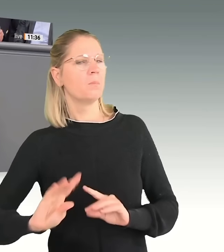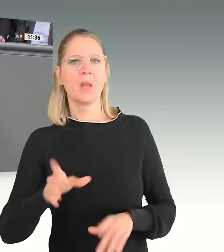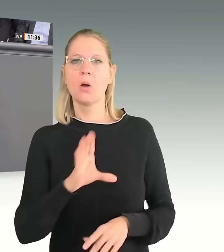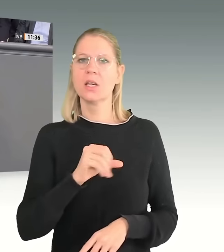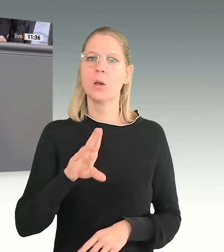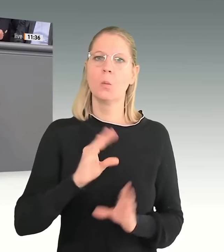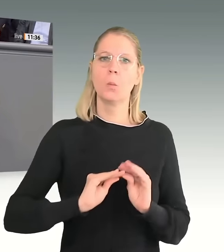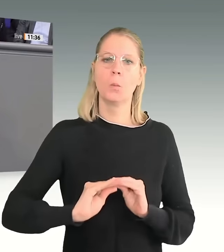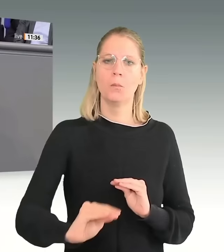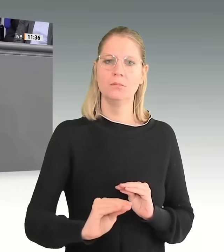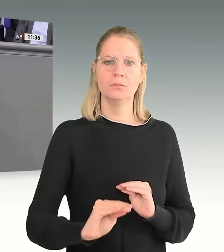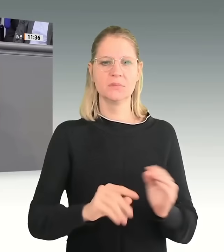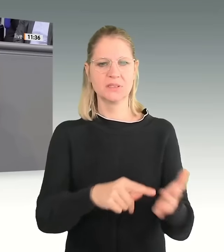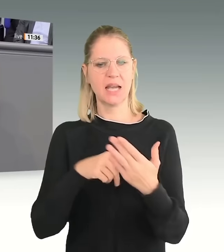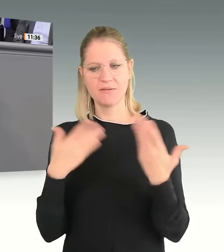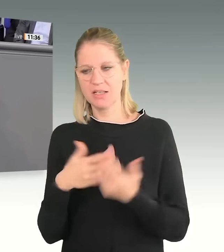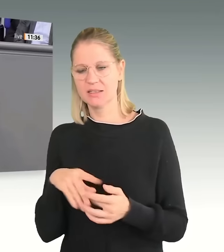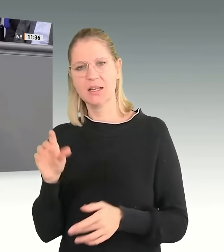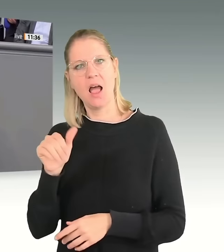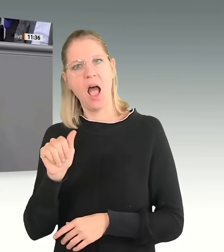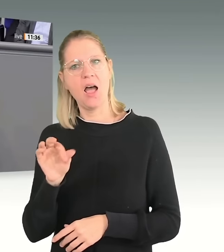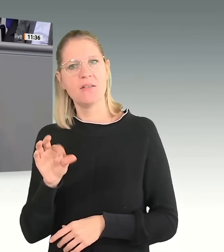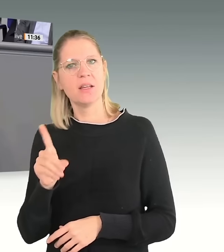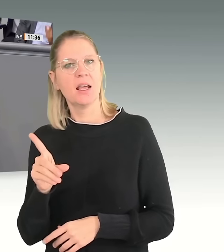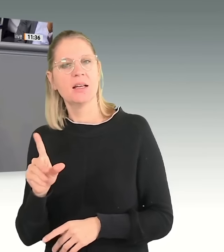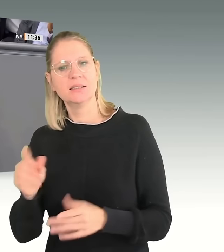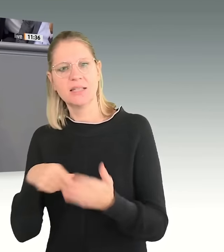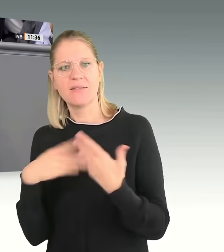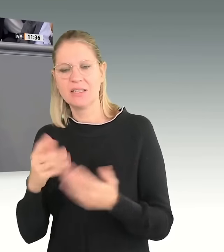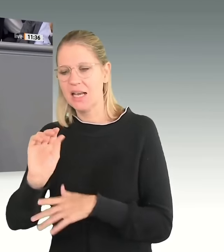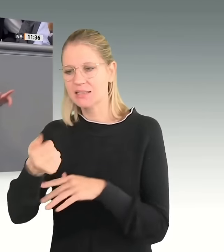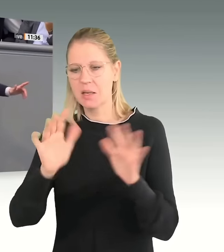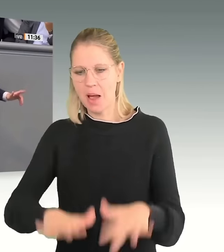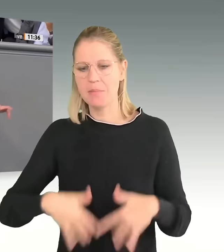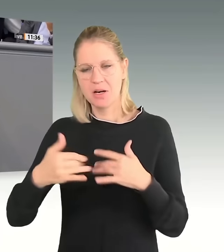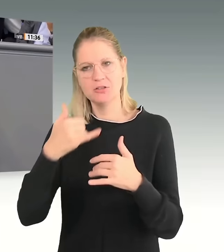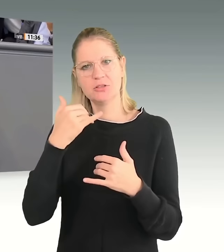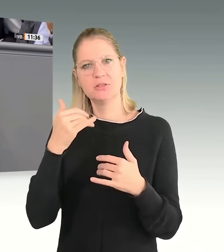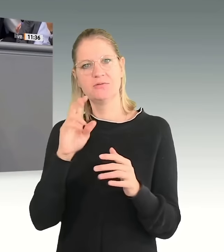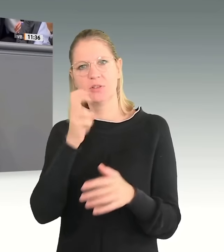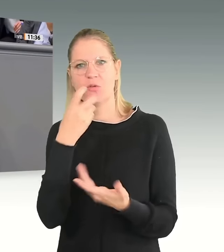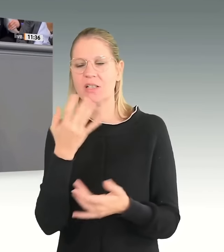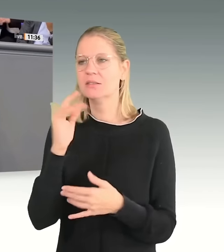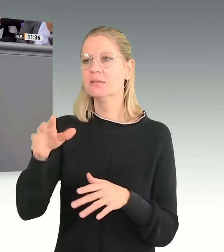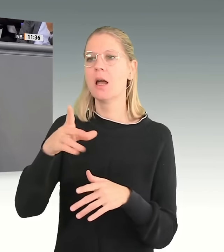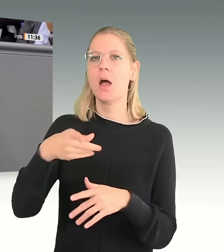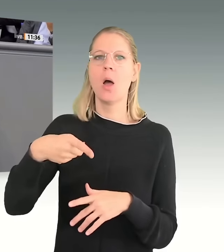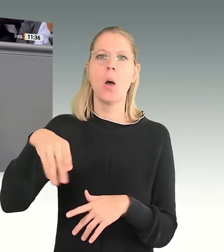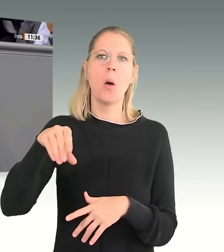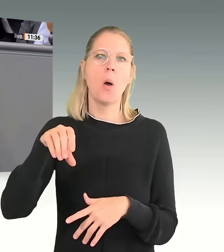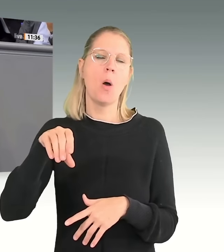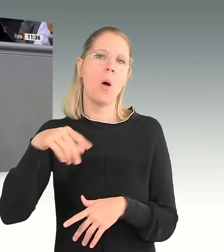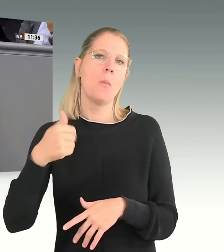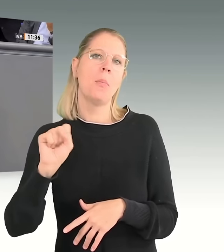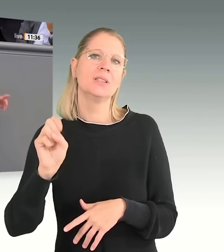dass das der erste parlamentarische Versuch ist, nämlich die Ideen aus dem Treffen in Potsdam ins Verfahren zu